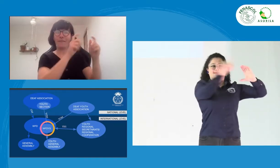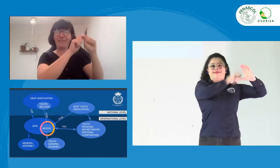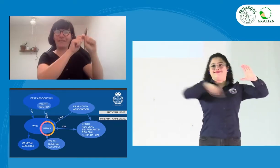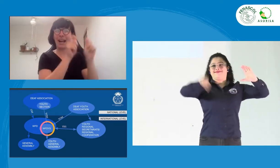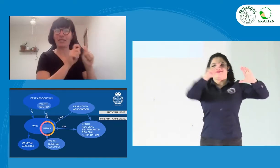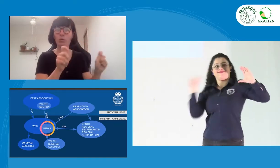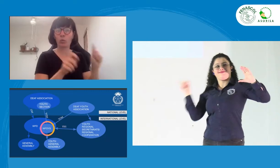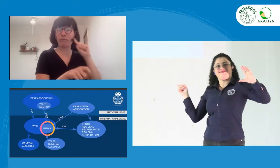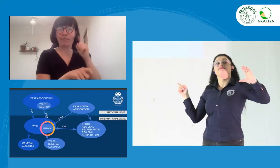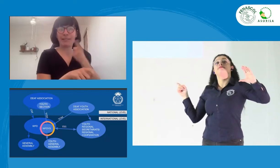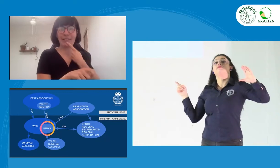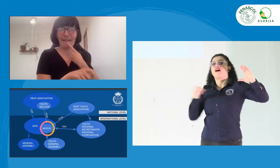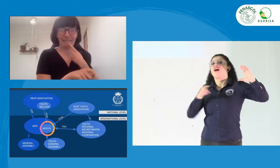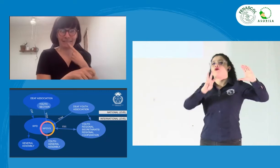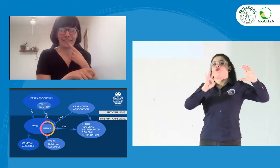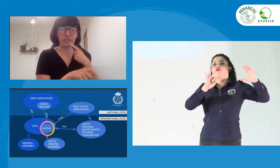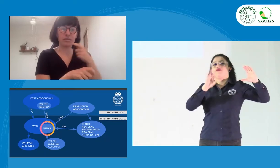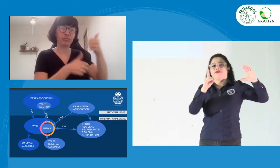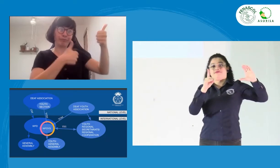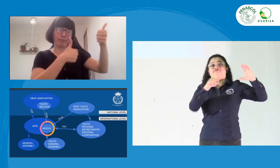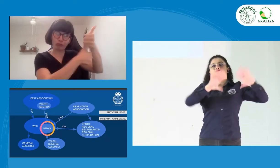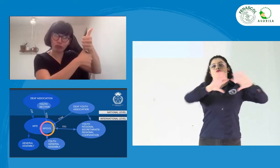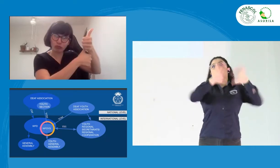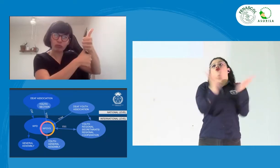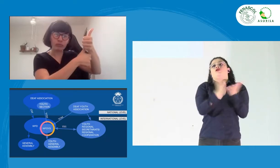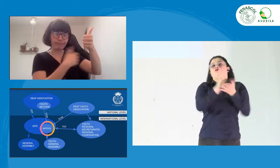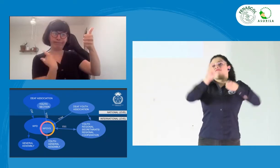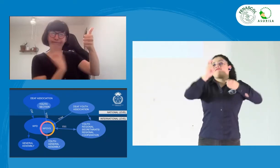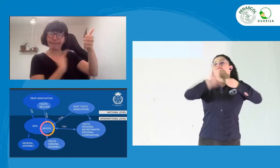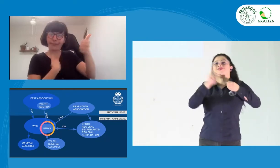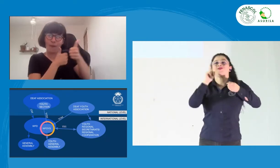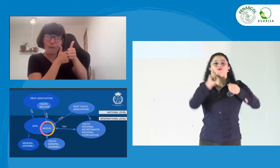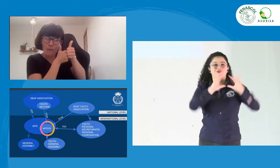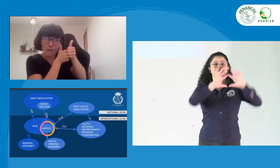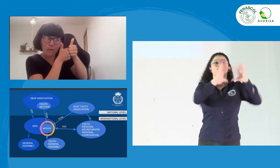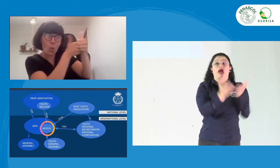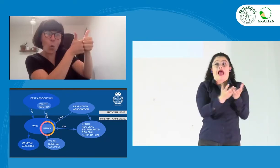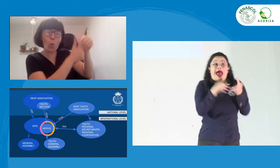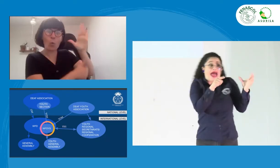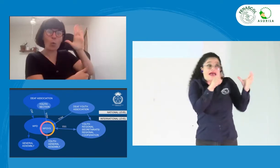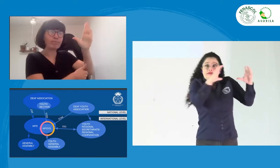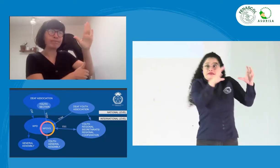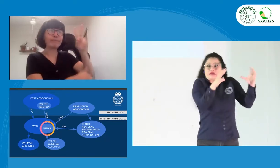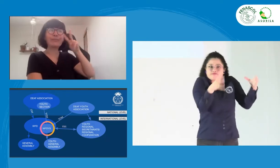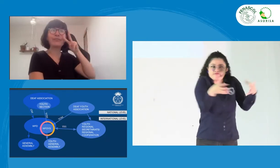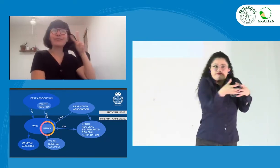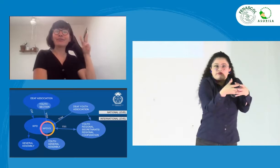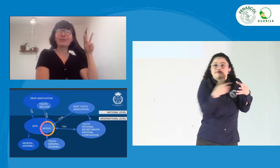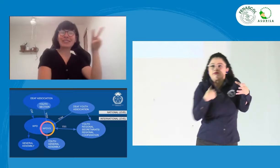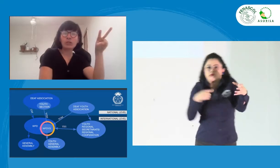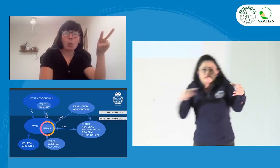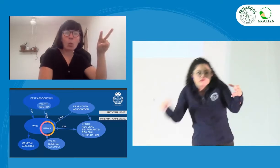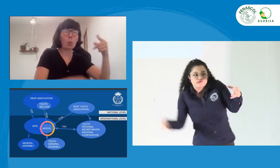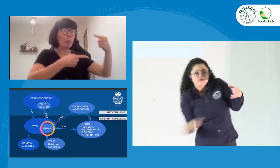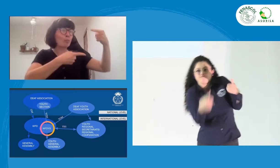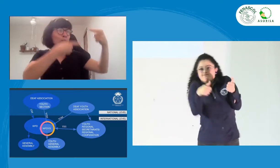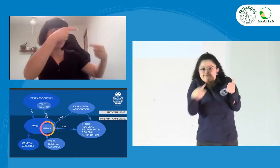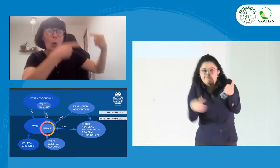que está al interior de la Federación Mundial de Sordos. Allí estamos. siguiendo, obviamente,